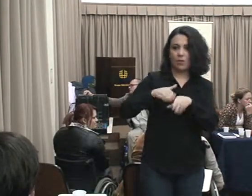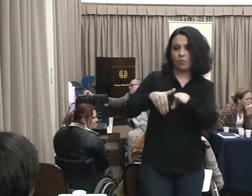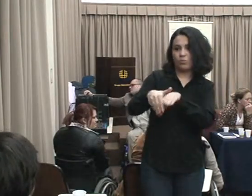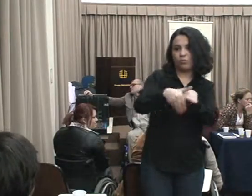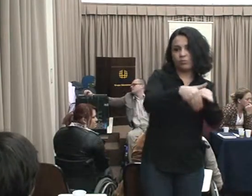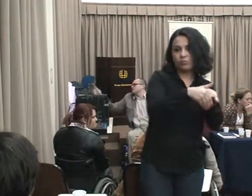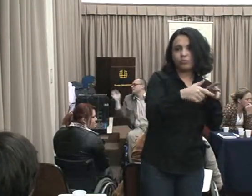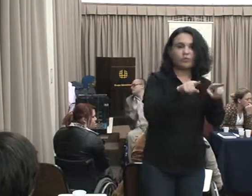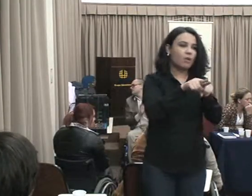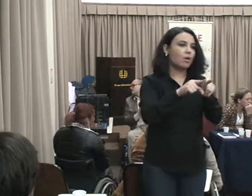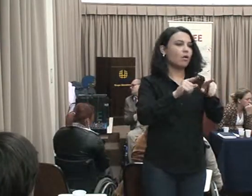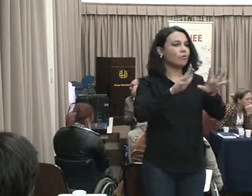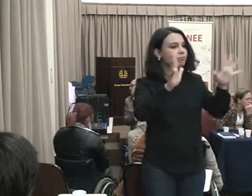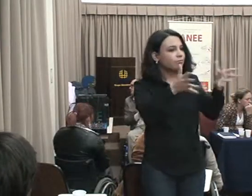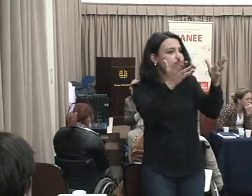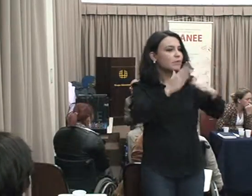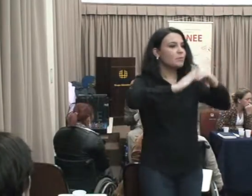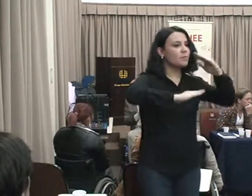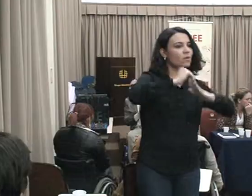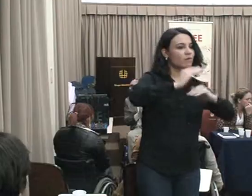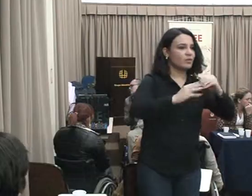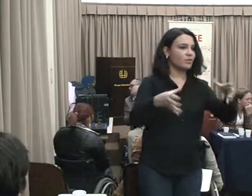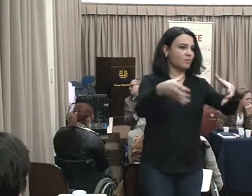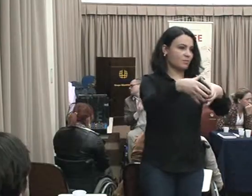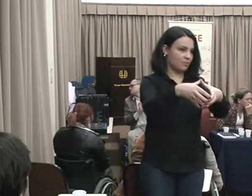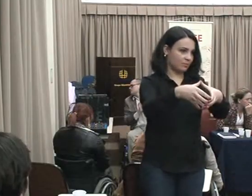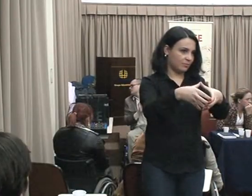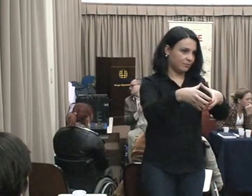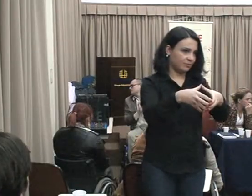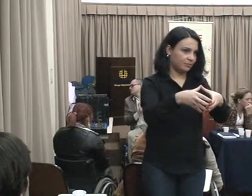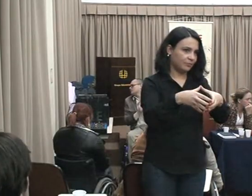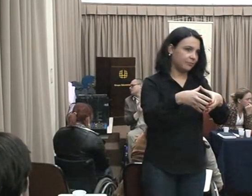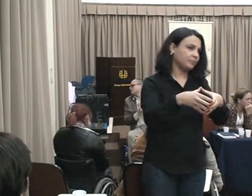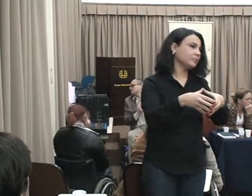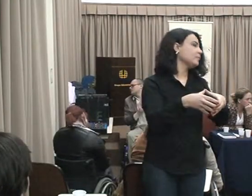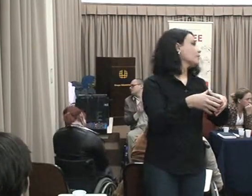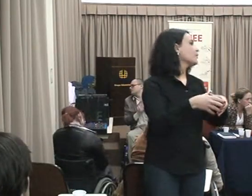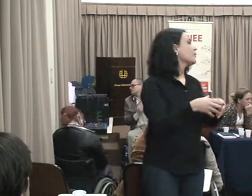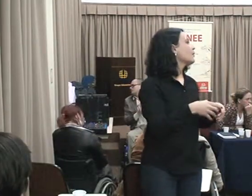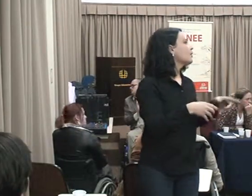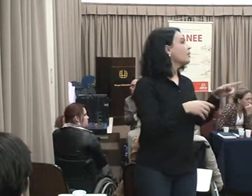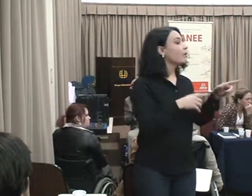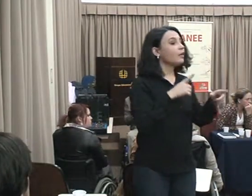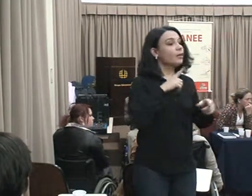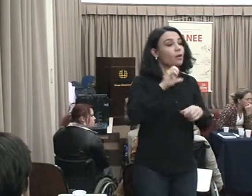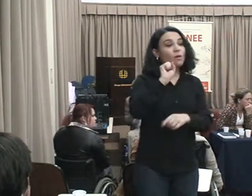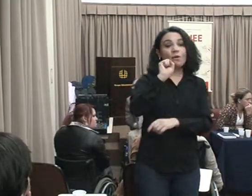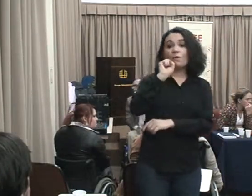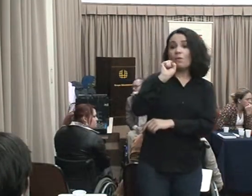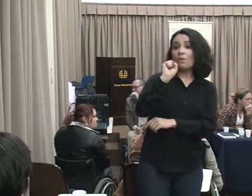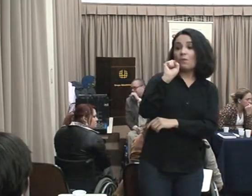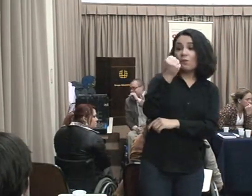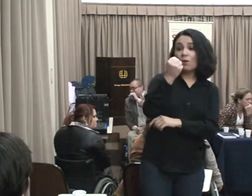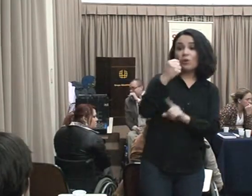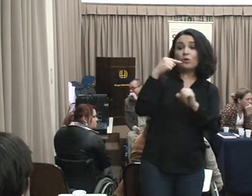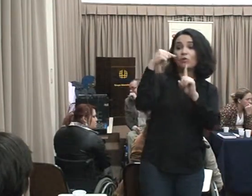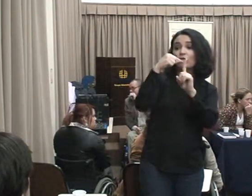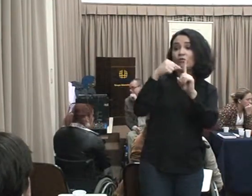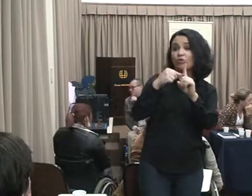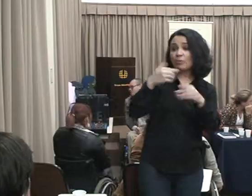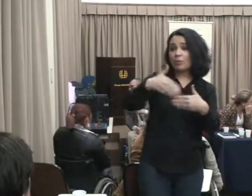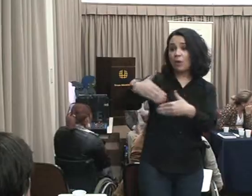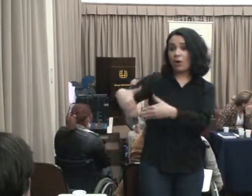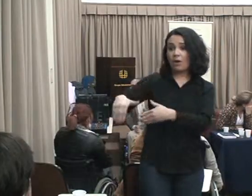falo assim, né? Ah, gente Esse mês aqui Você tem que fazer Oito tipos de prova Para uma classe Por quê?